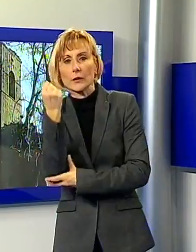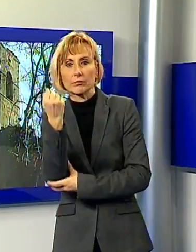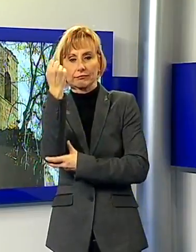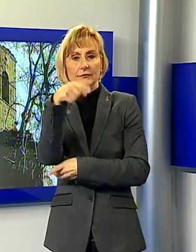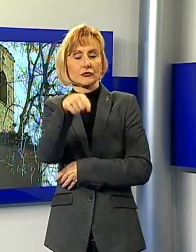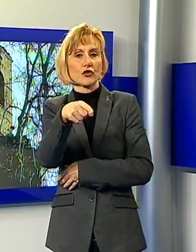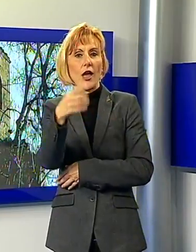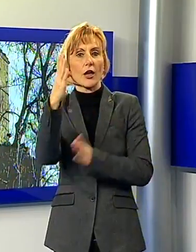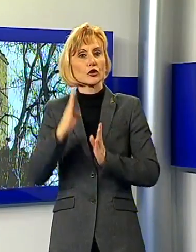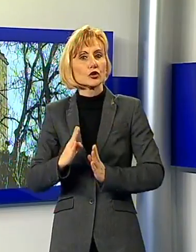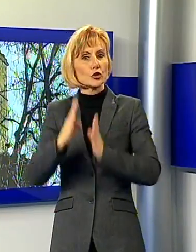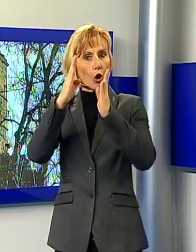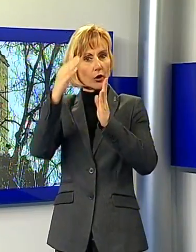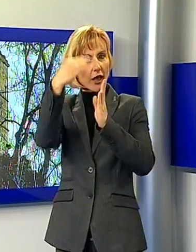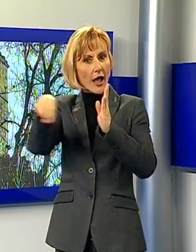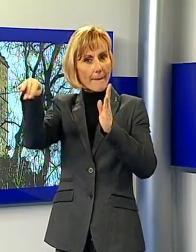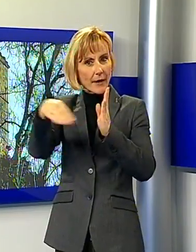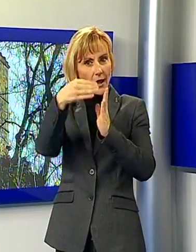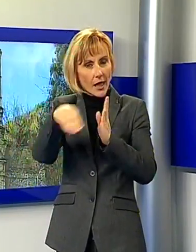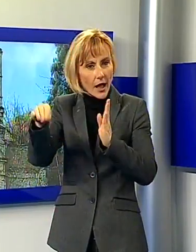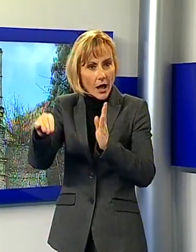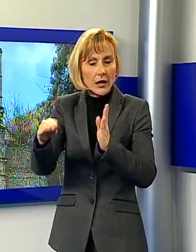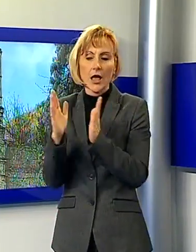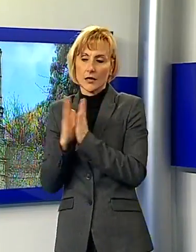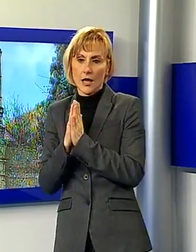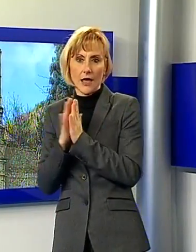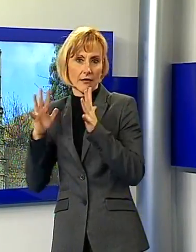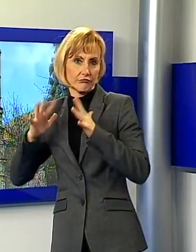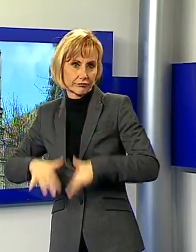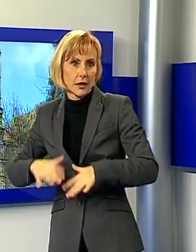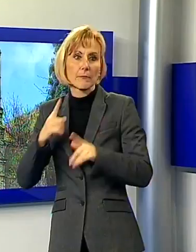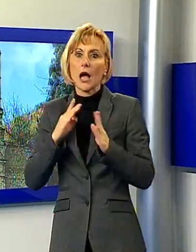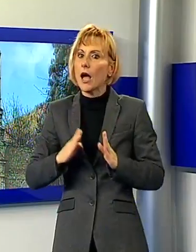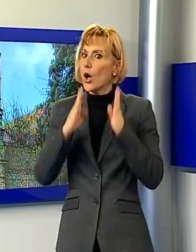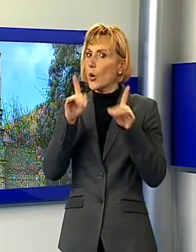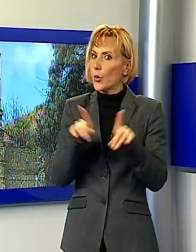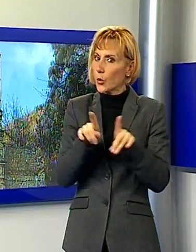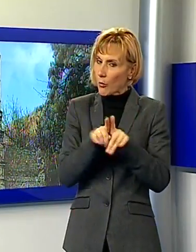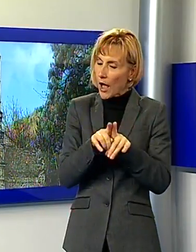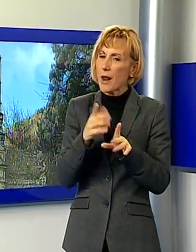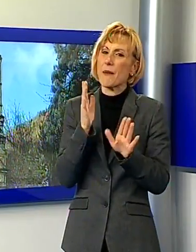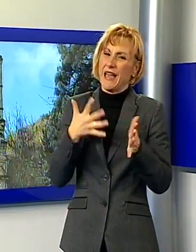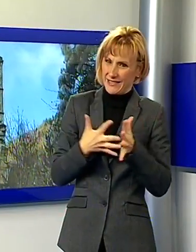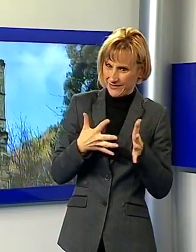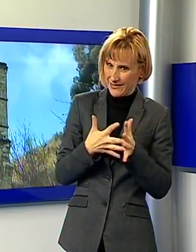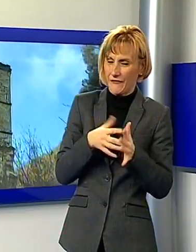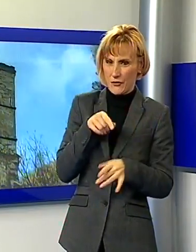che nonostante non abbia più la sua chiesa si regge in piedi non senza difficoltà Oggi tra gli abitanti di